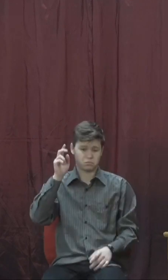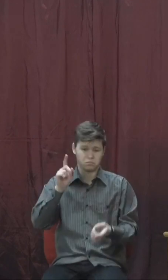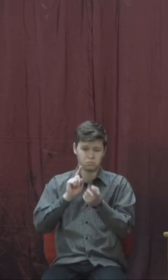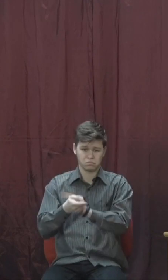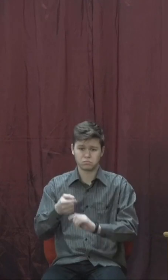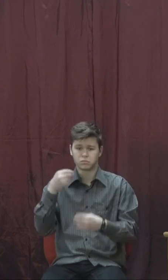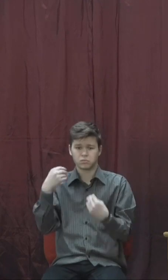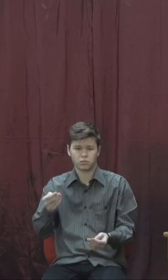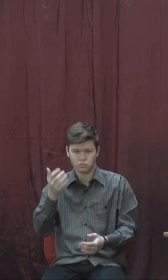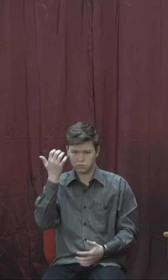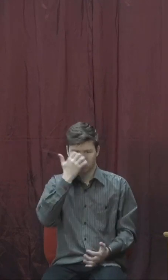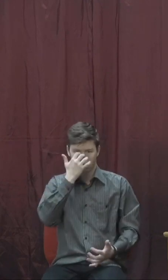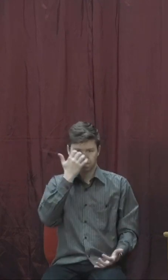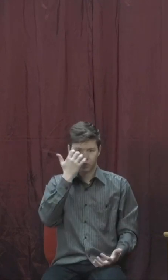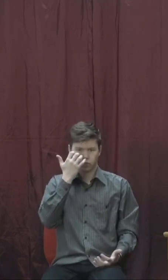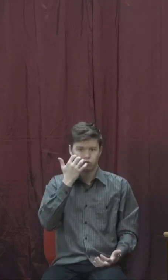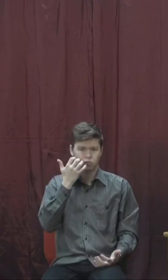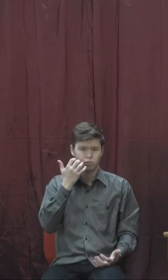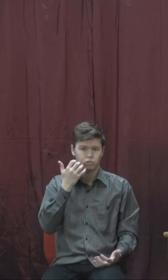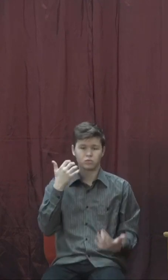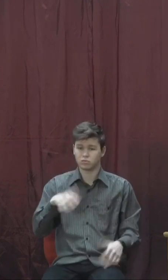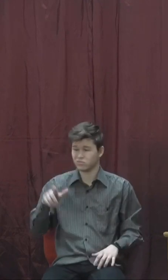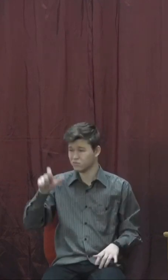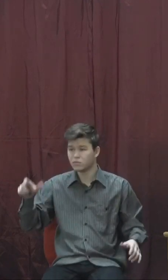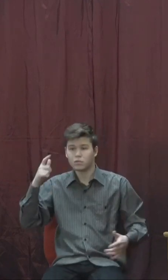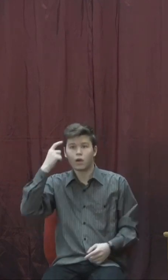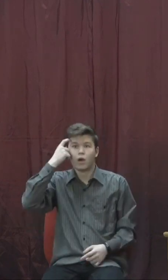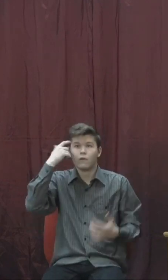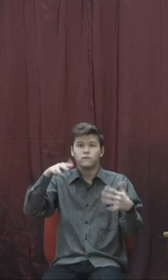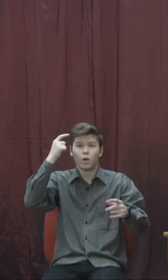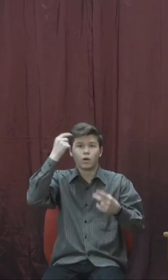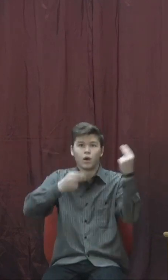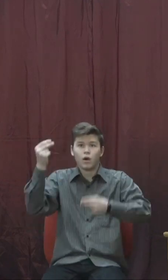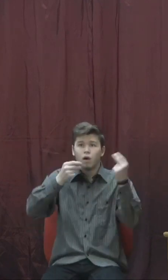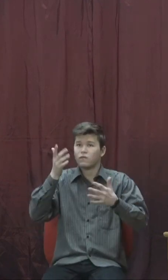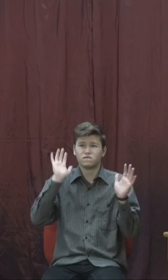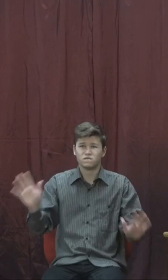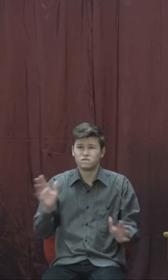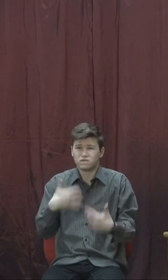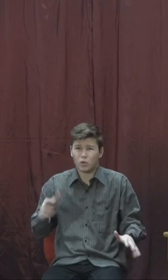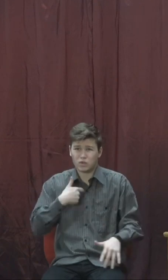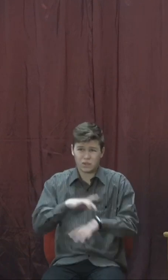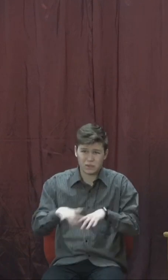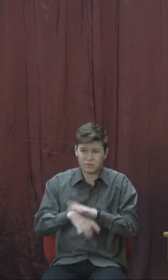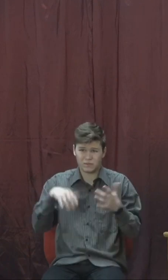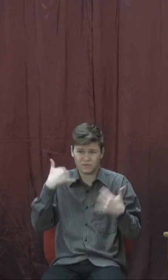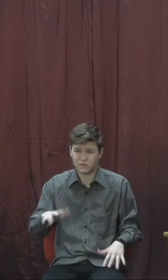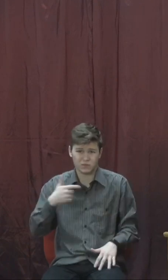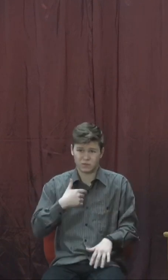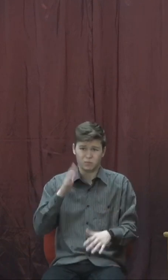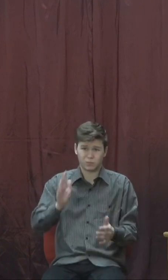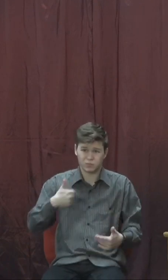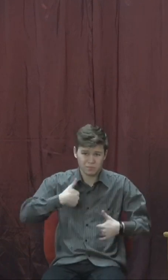це все передбачували. Вони вже все це, можливо, намалювали в своїх уяві. І вони знали, що в інших містах так було.